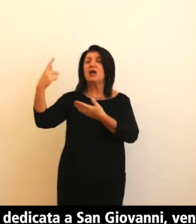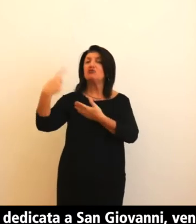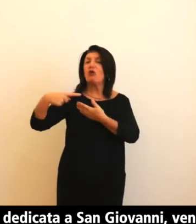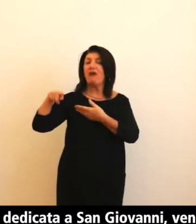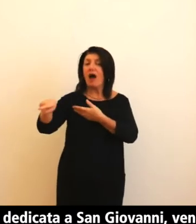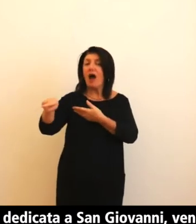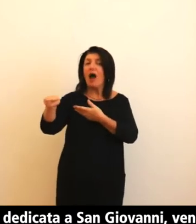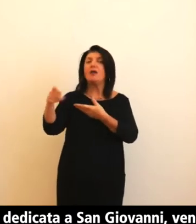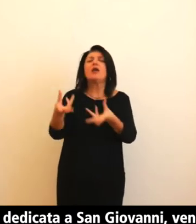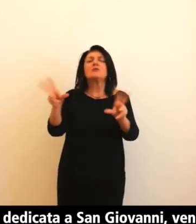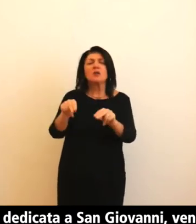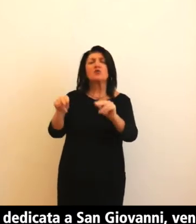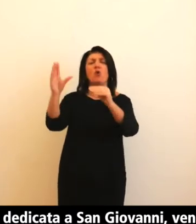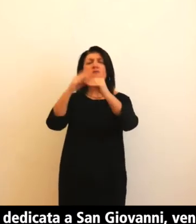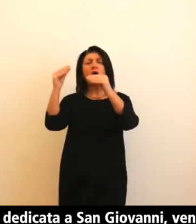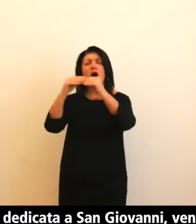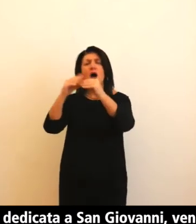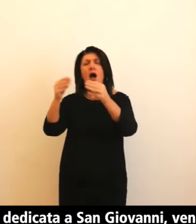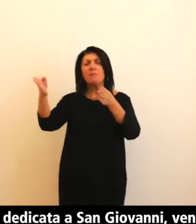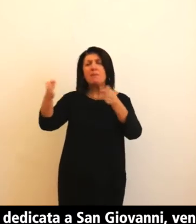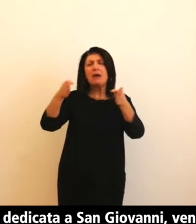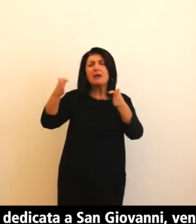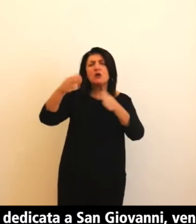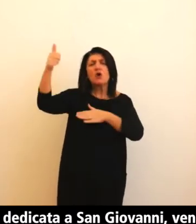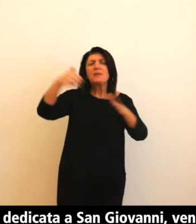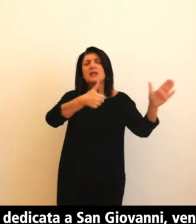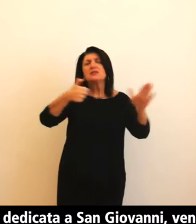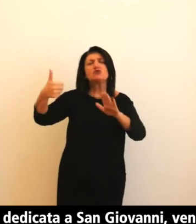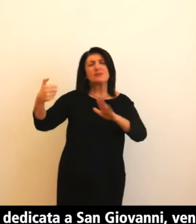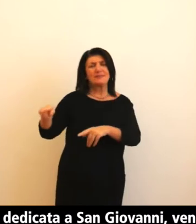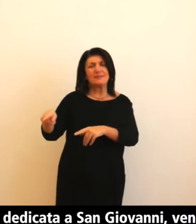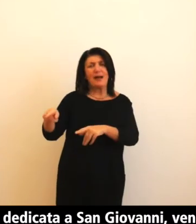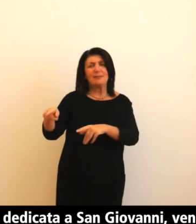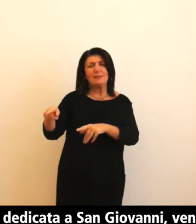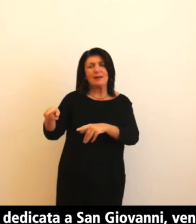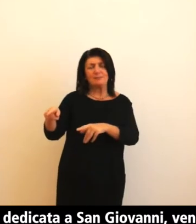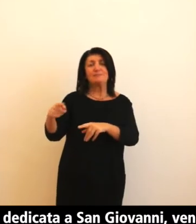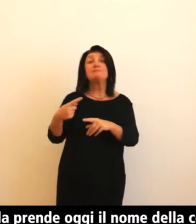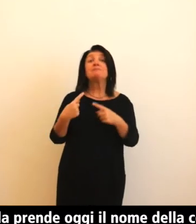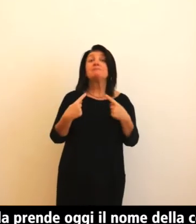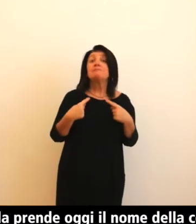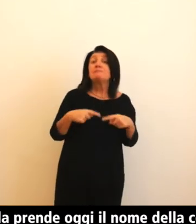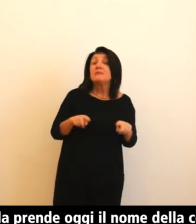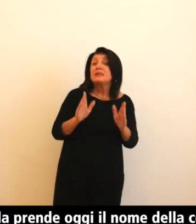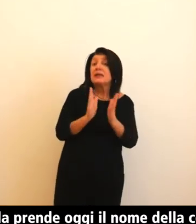sua decorazione intorno al 1660 La cappella